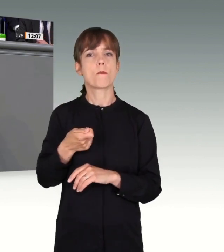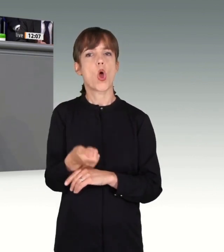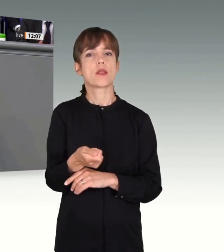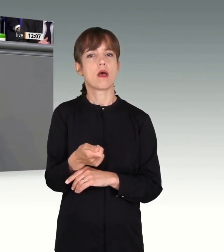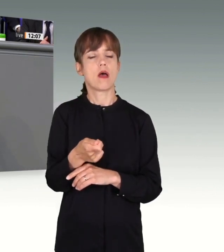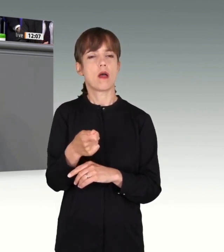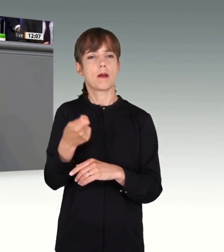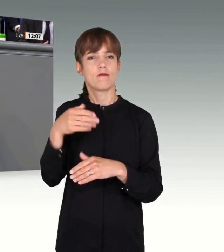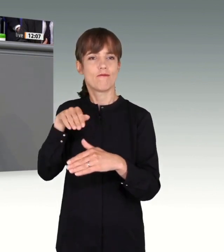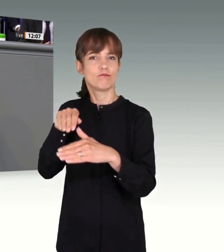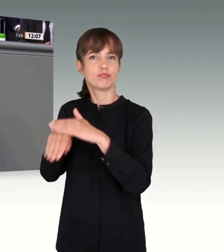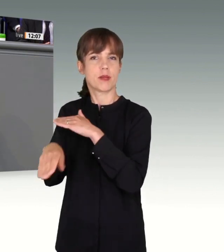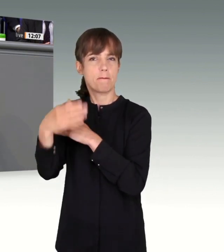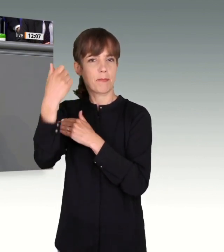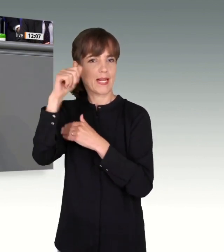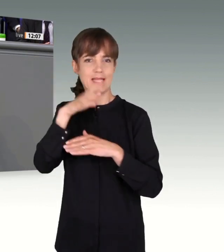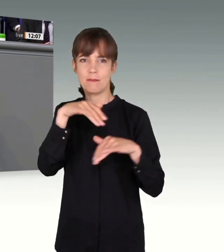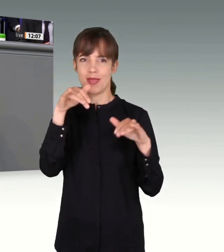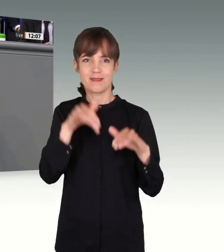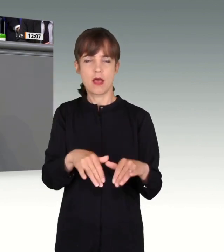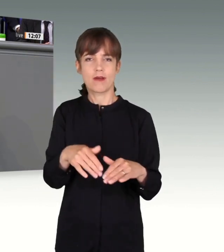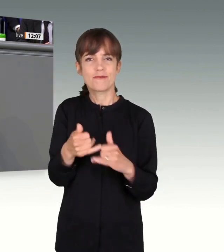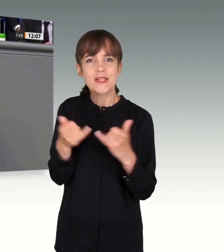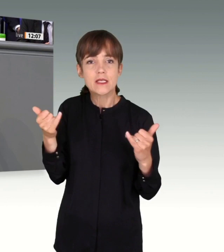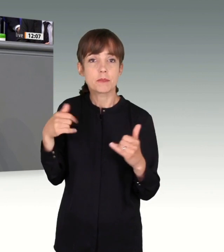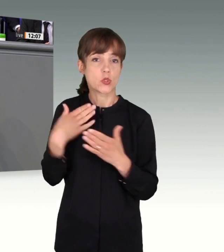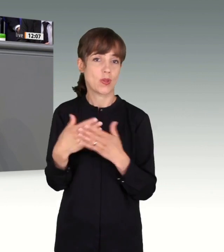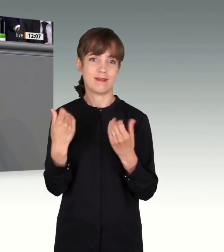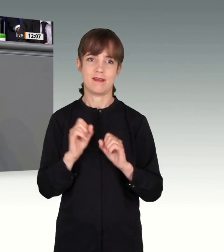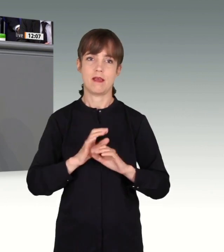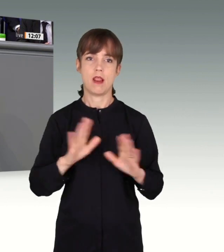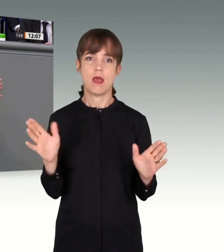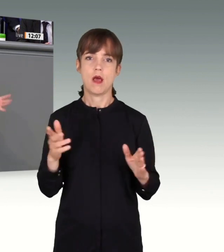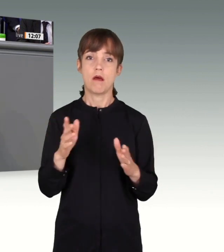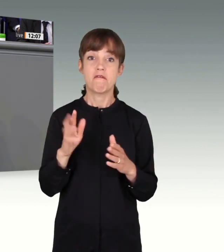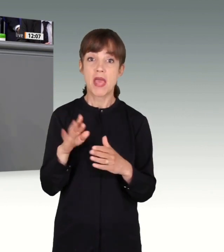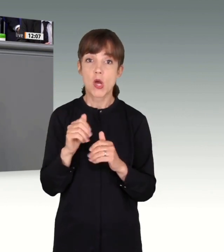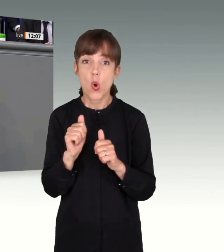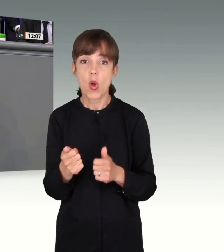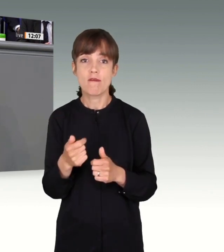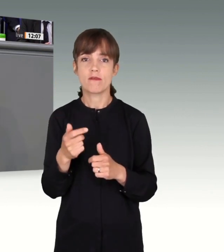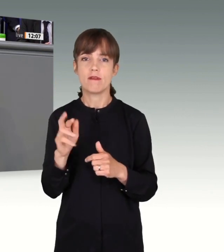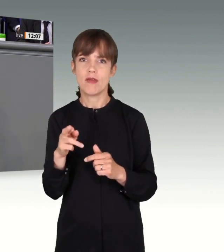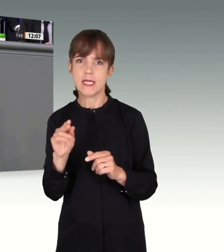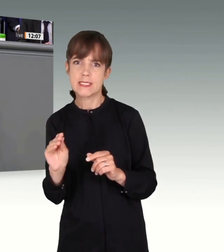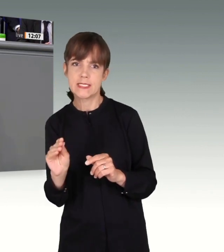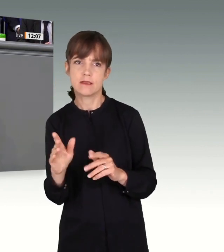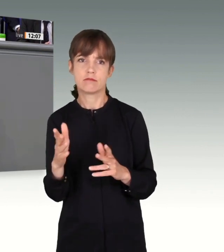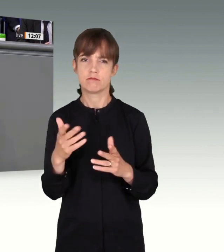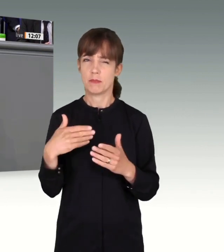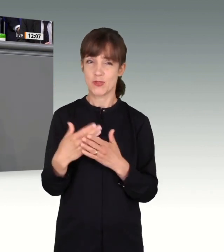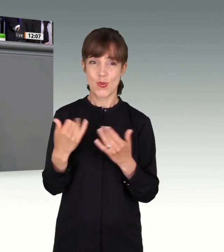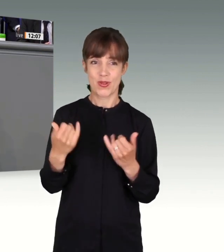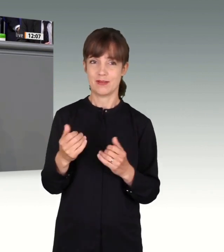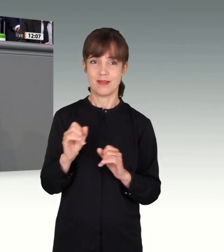Kommunikation zwischen Behörden auf der Bundes und auf der Länderebene. Keiner dieser Fehler und Mängel war für sich allein